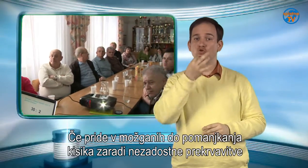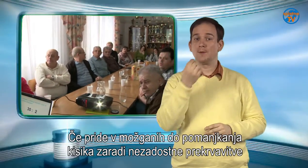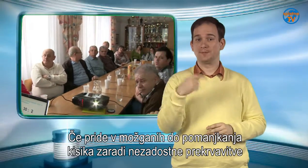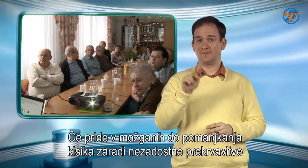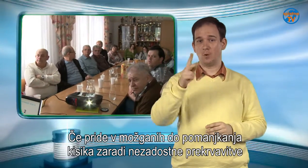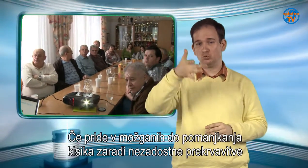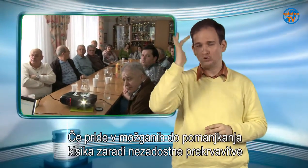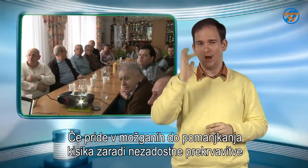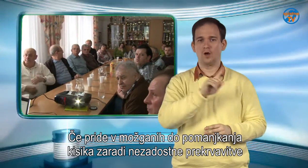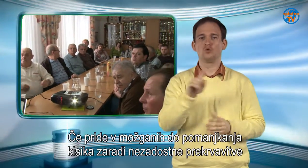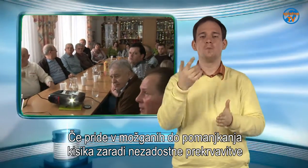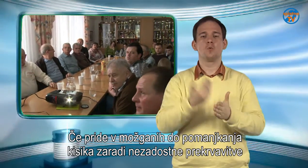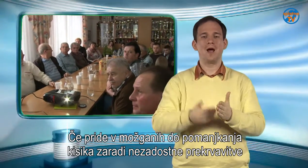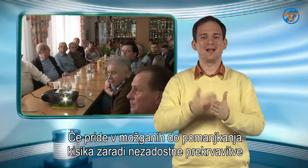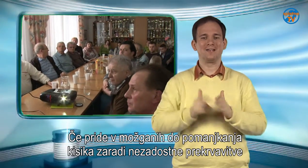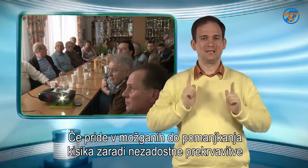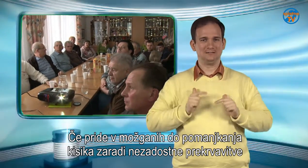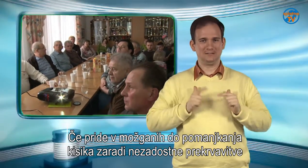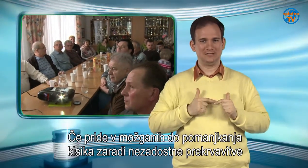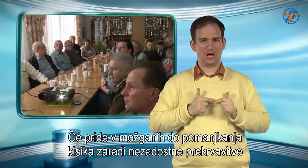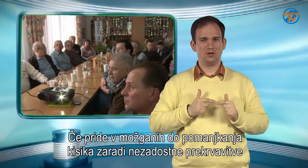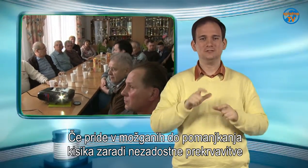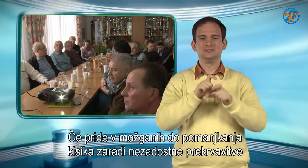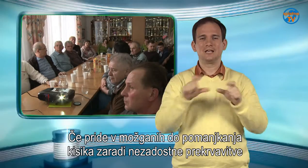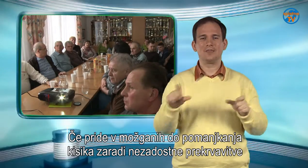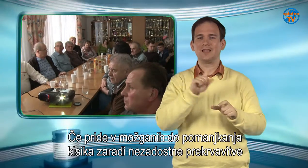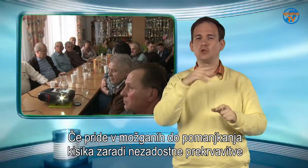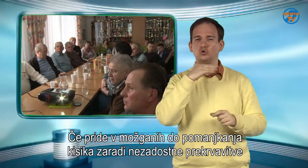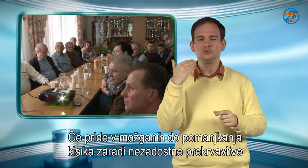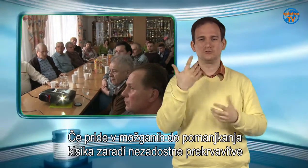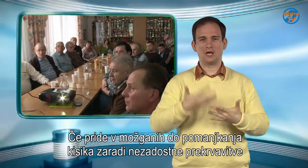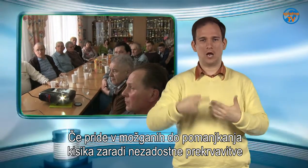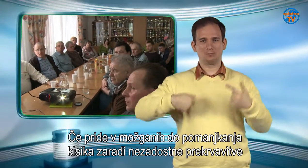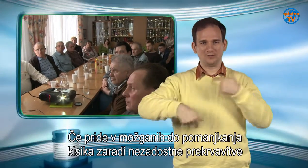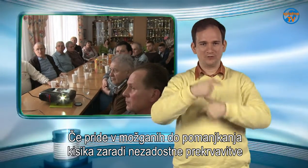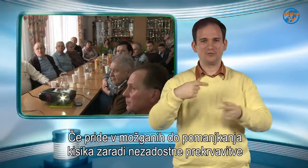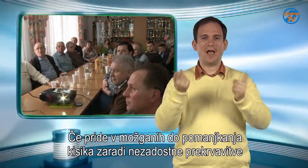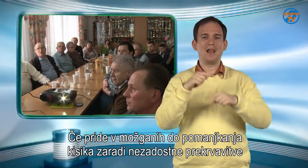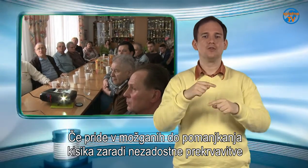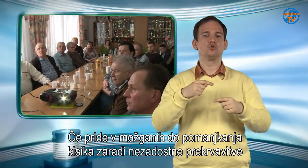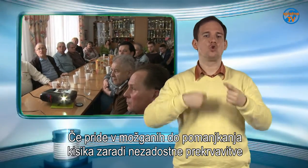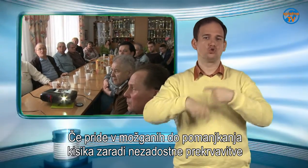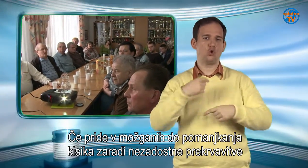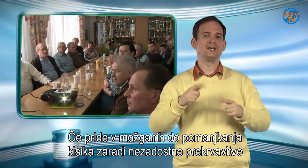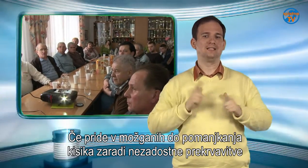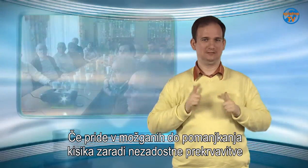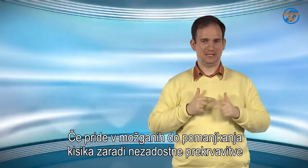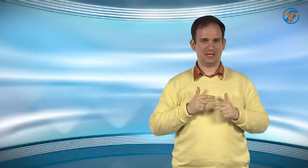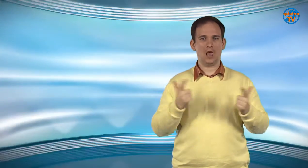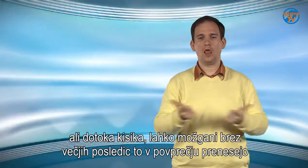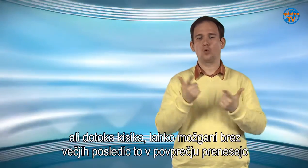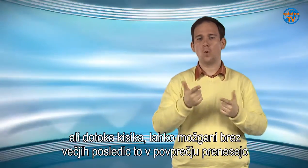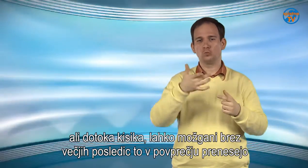Če pride v možganjih do pomankanja kisika zaradi nezadostne prekrvavitve ali dotoka kisika, lahko